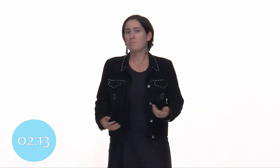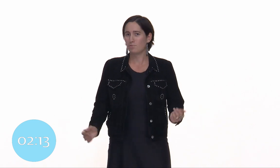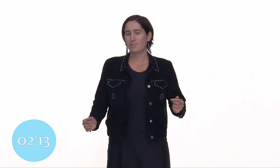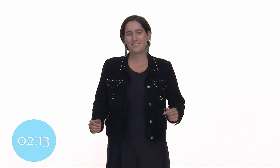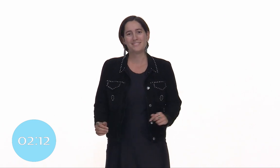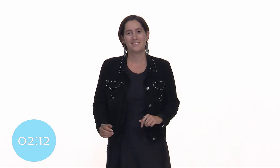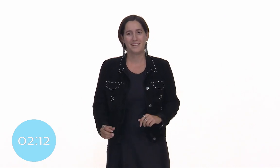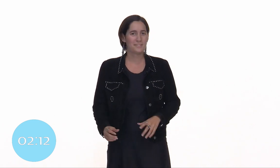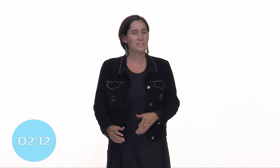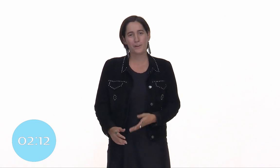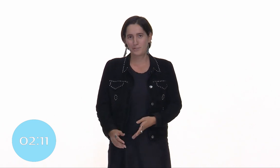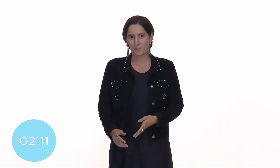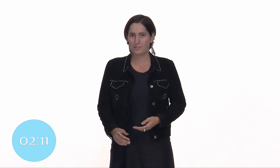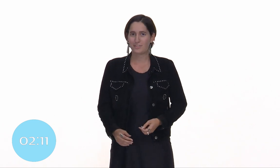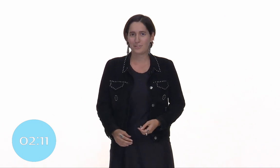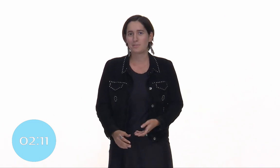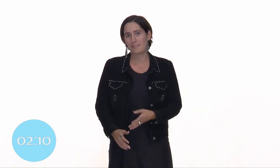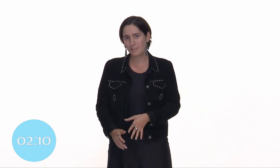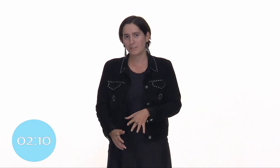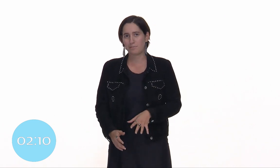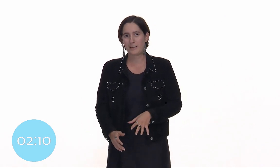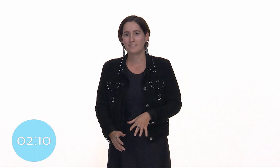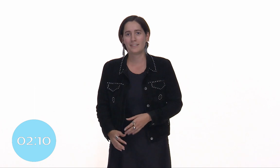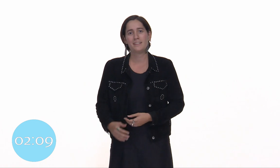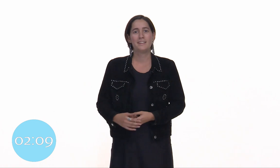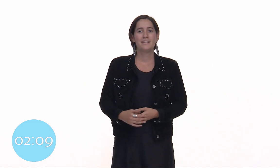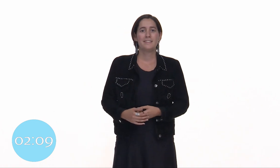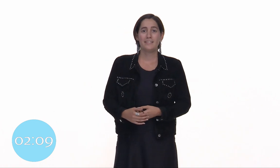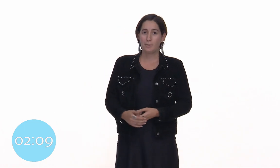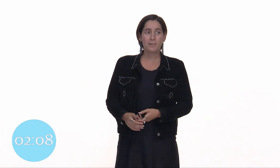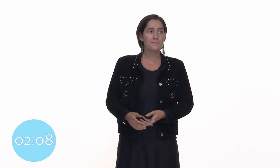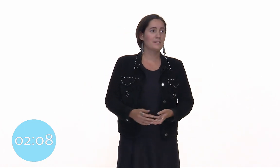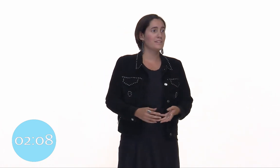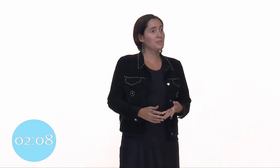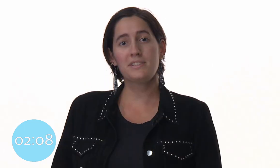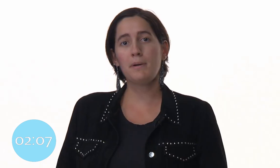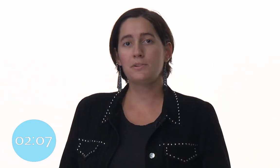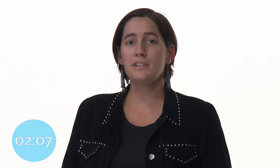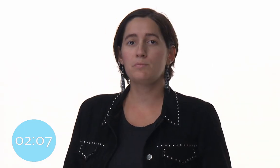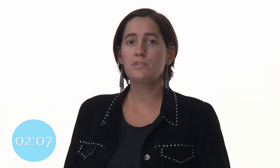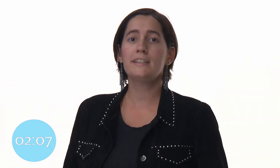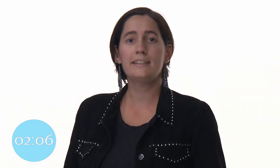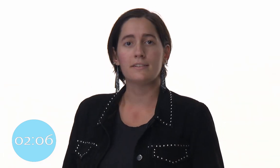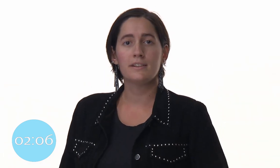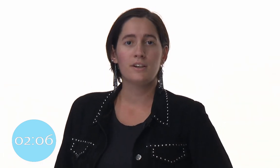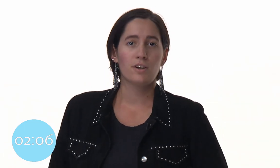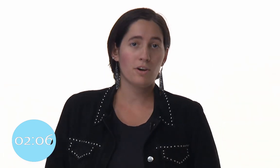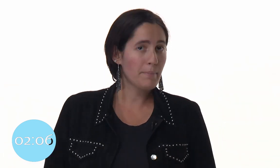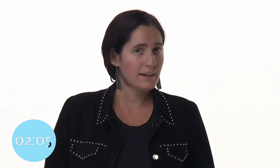mousses. Et de différentes sortes, comme vous allez vite le découvrir. D'abord, j'ai commencé par étudier des mousses liquides, comme par